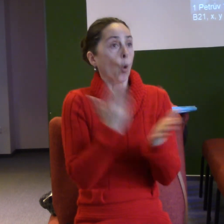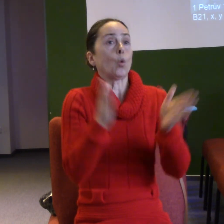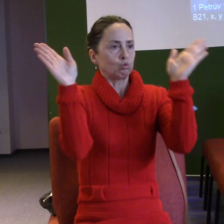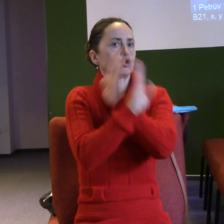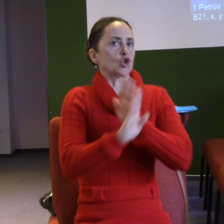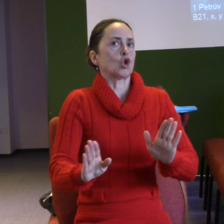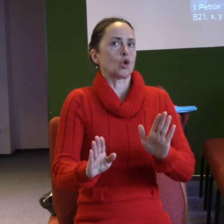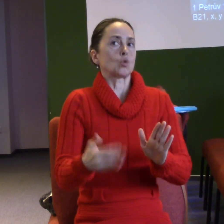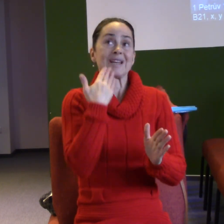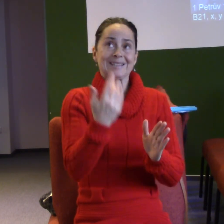s Bohem.